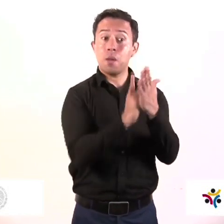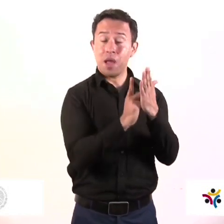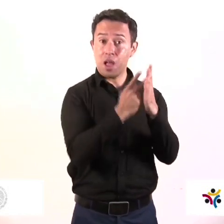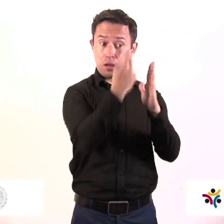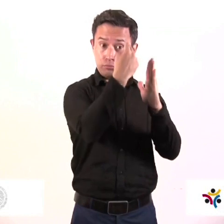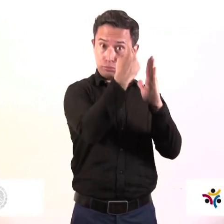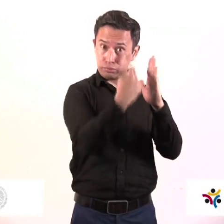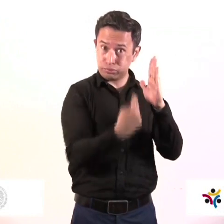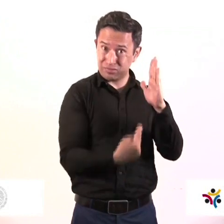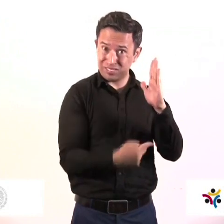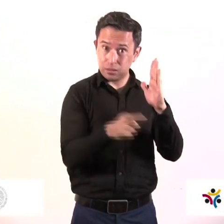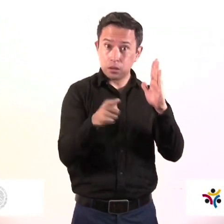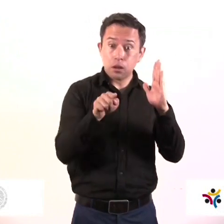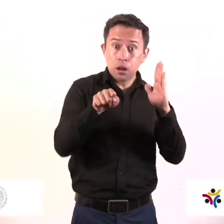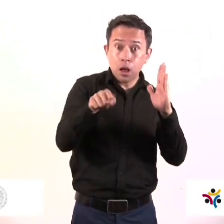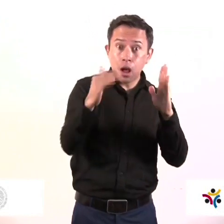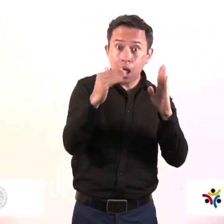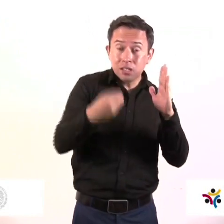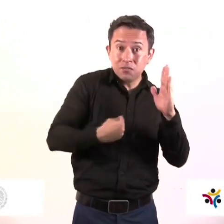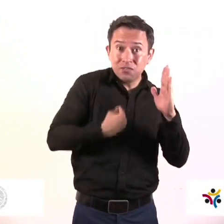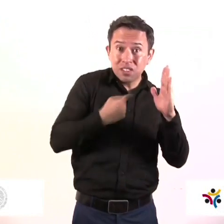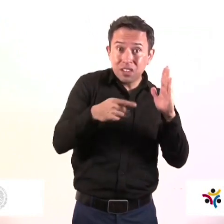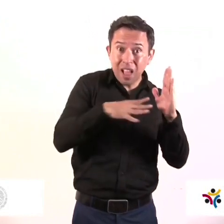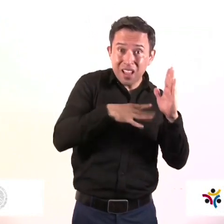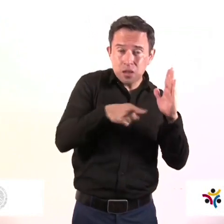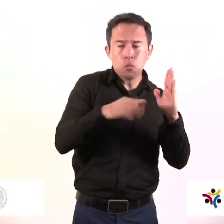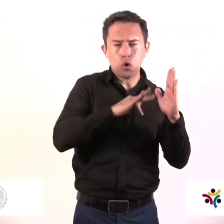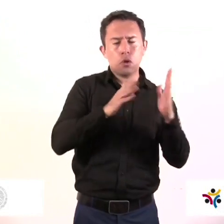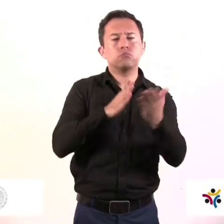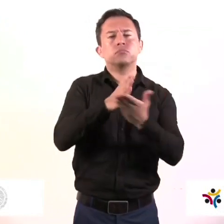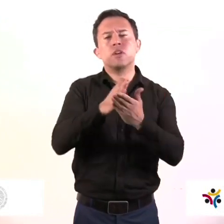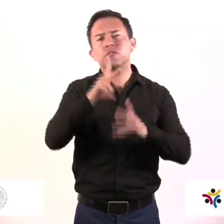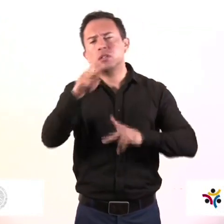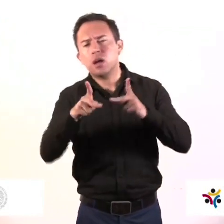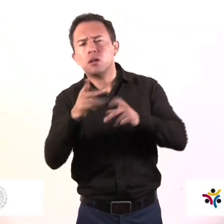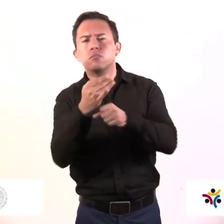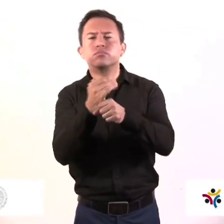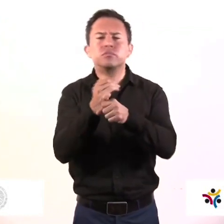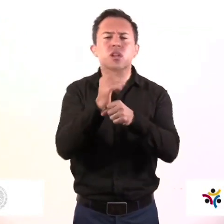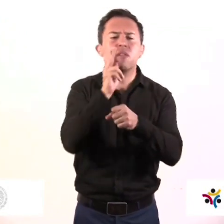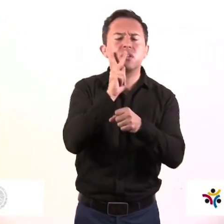0155-5482-0700, ext.